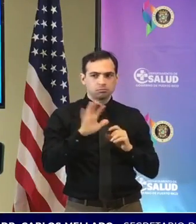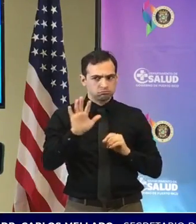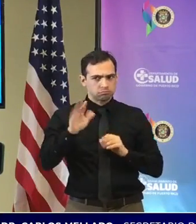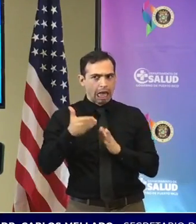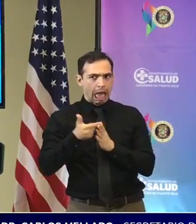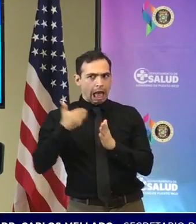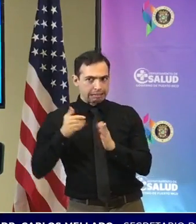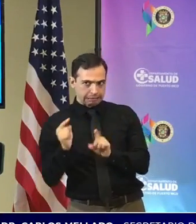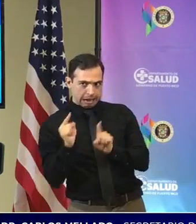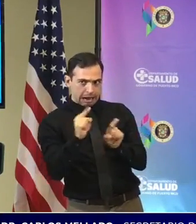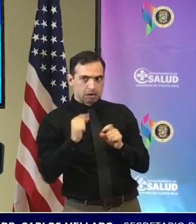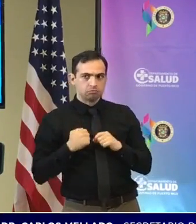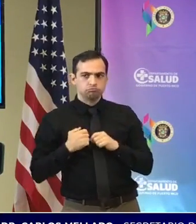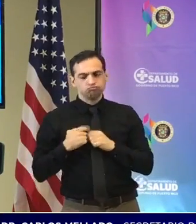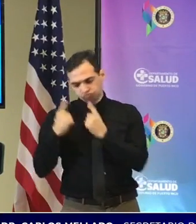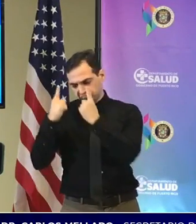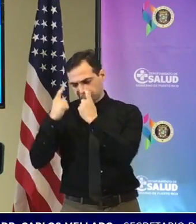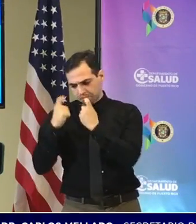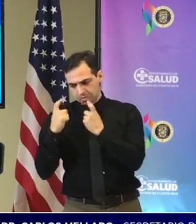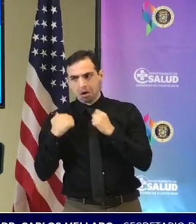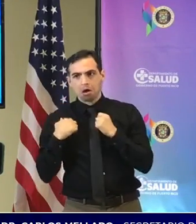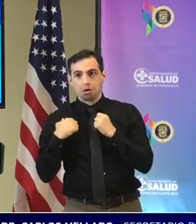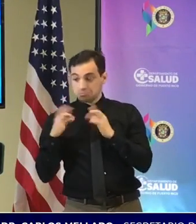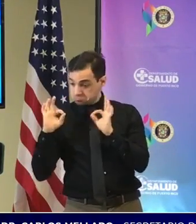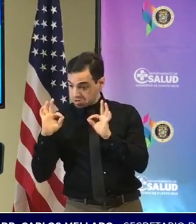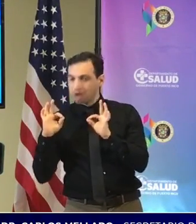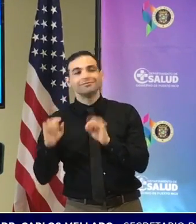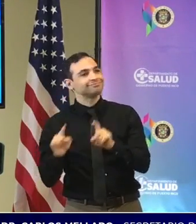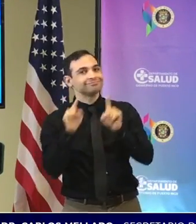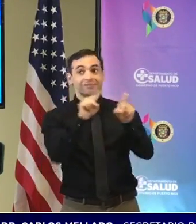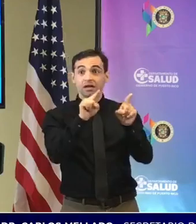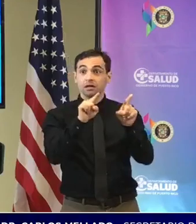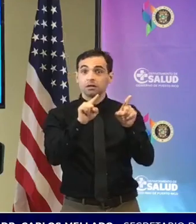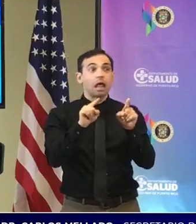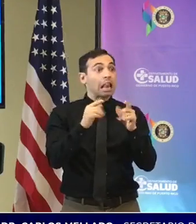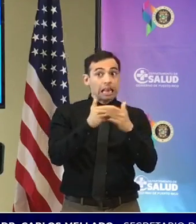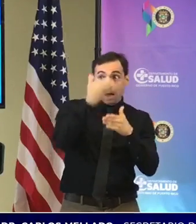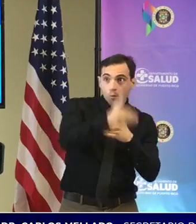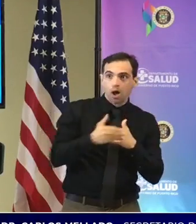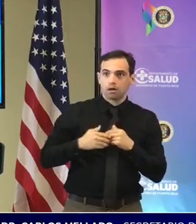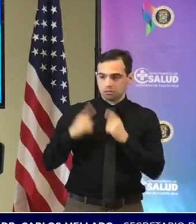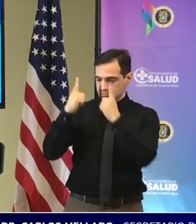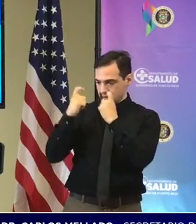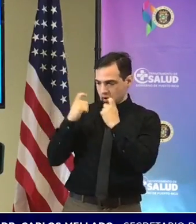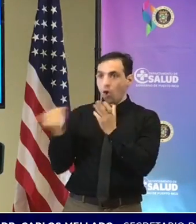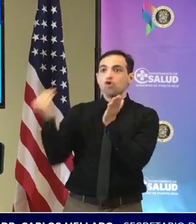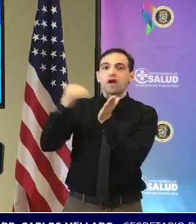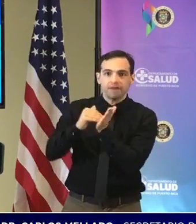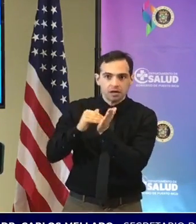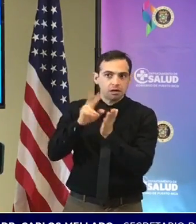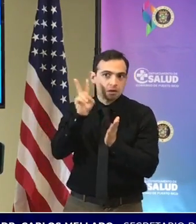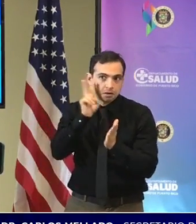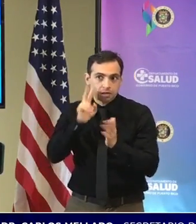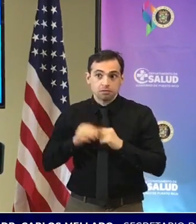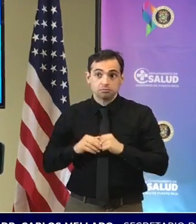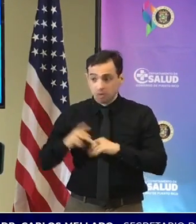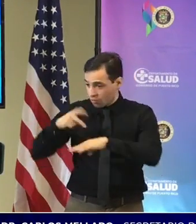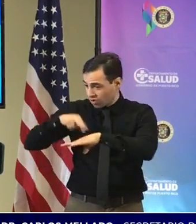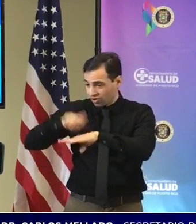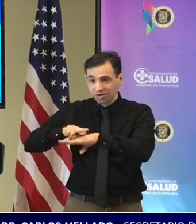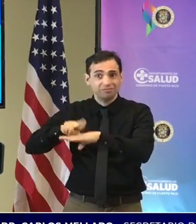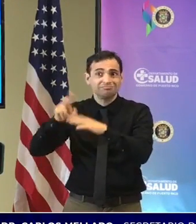la prueba después o sea es tiempo de cuidarnos y en Puerto Rico sabemos hacerlo Puerto Rico ya lo hemos hecho lo hemos superado